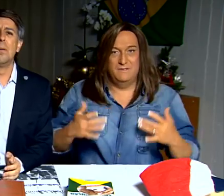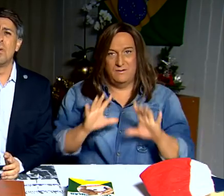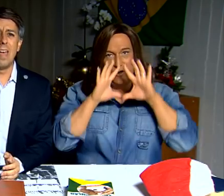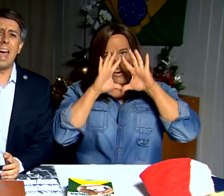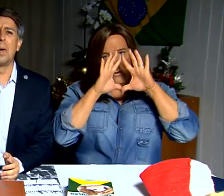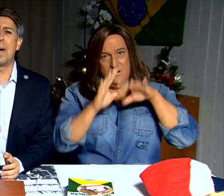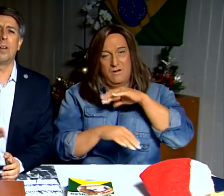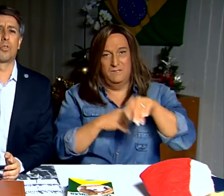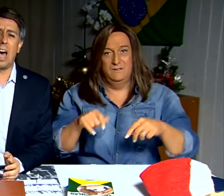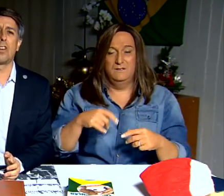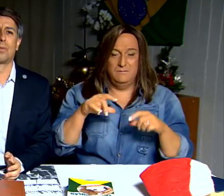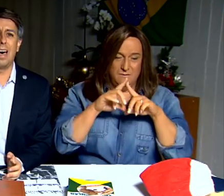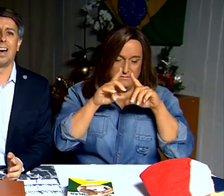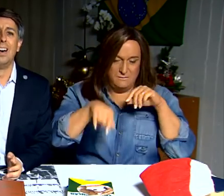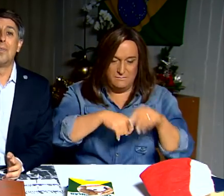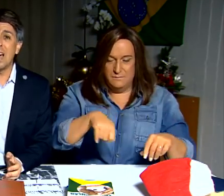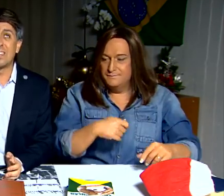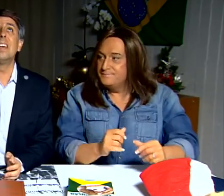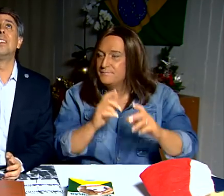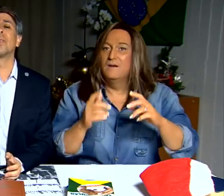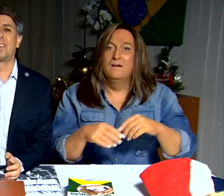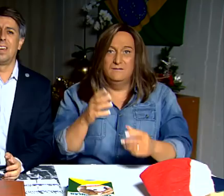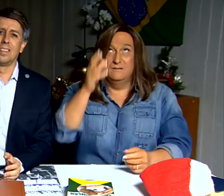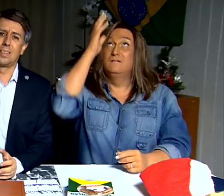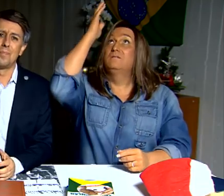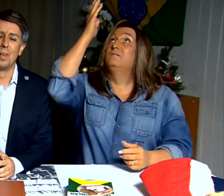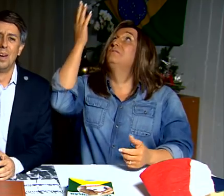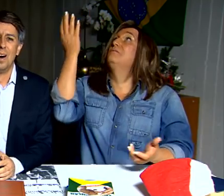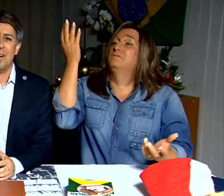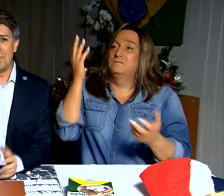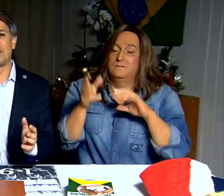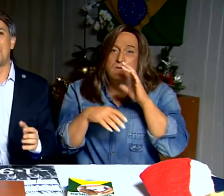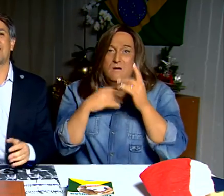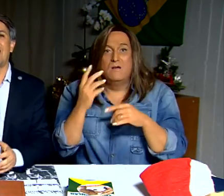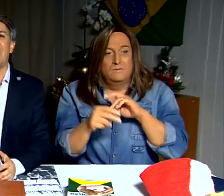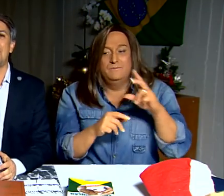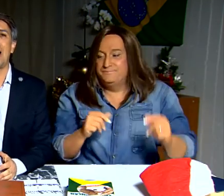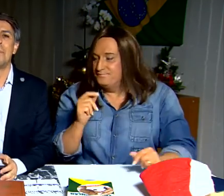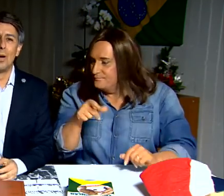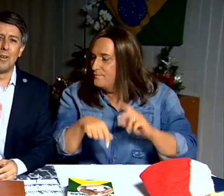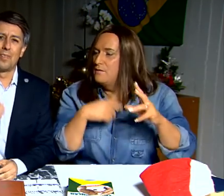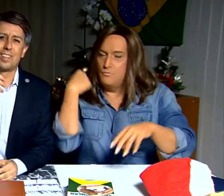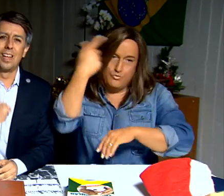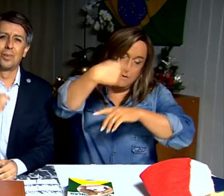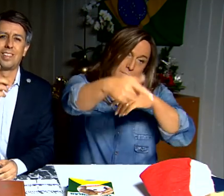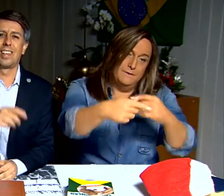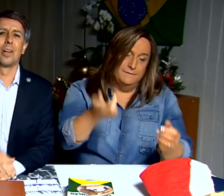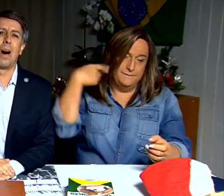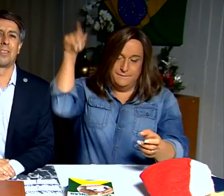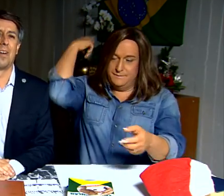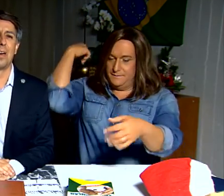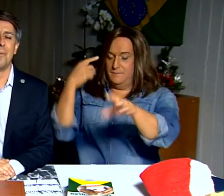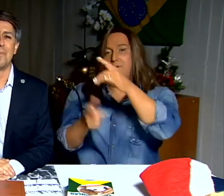E mulher que pega no tacho, tá? Foi assim que Deus quis. Vamos então passar já pra 1964,